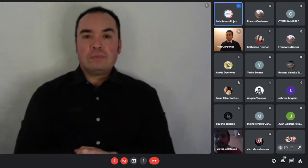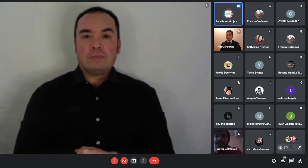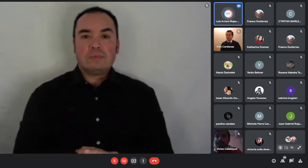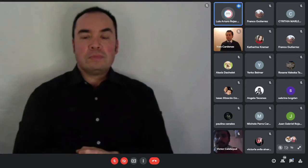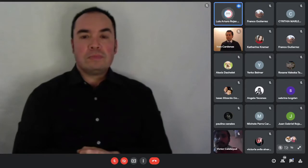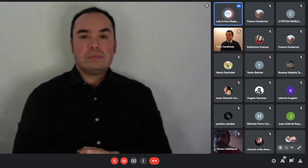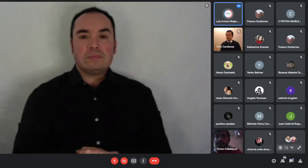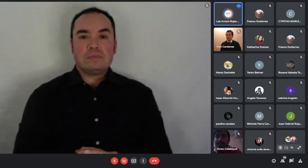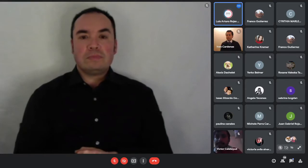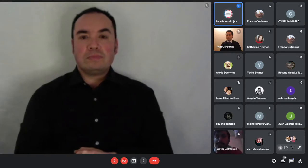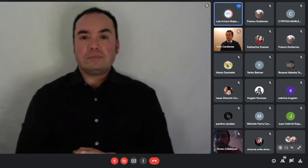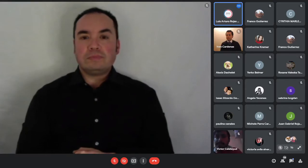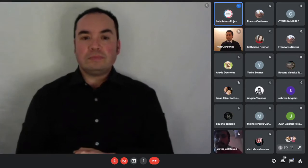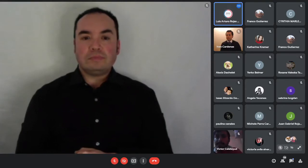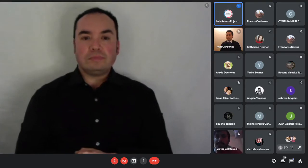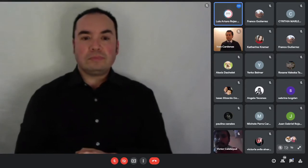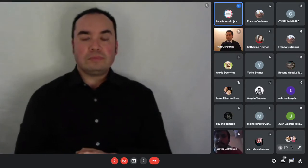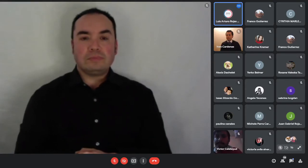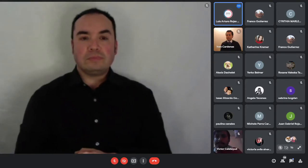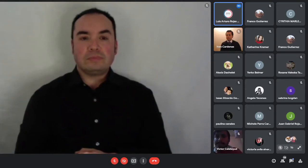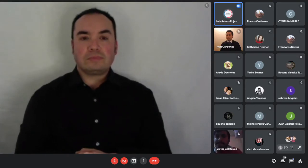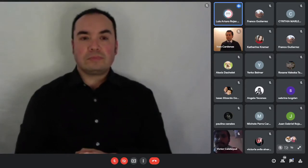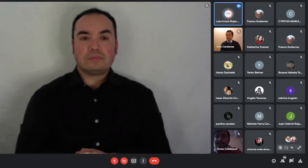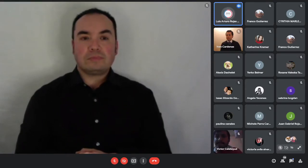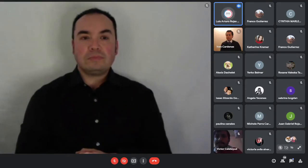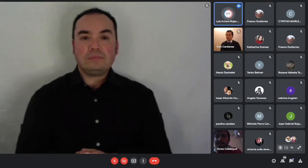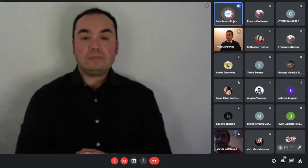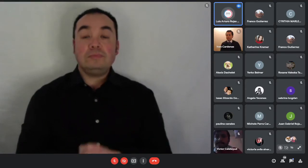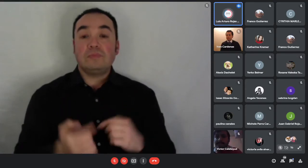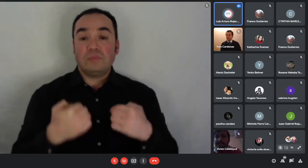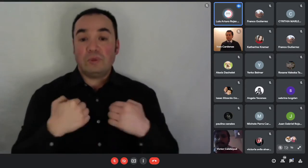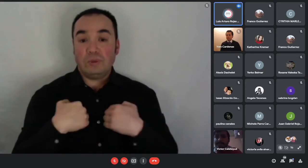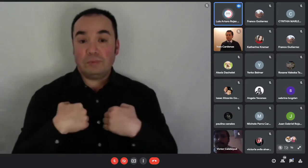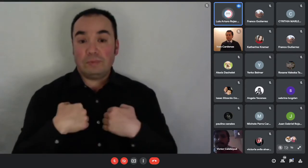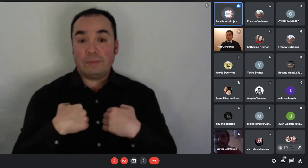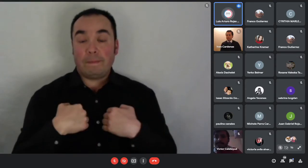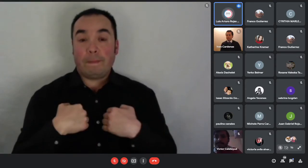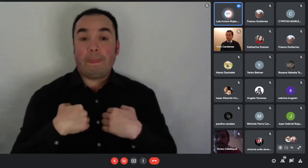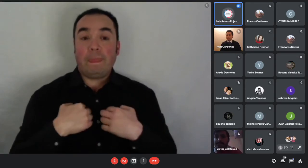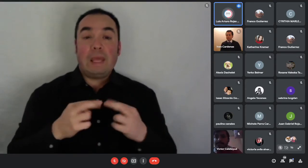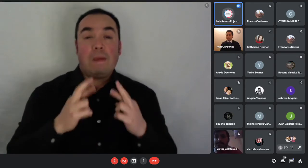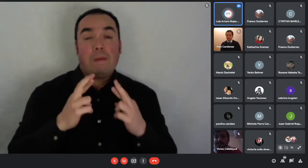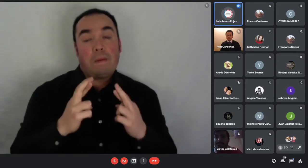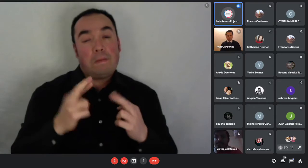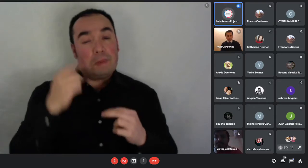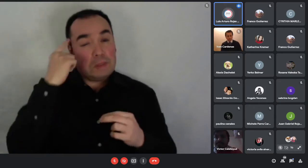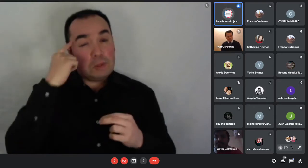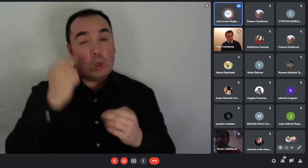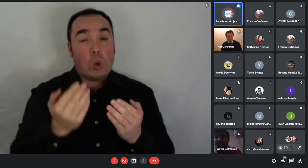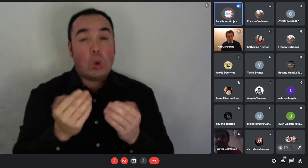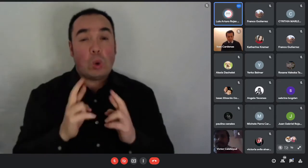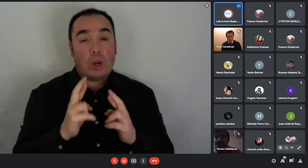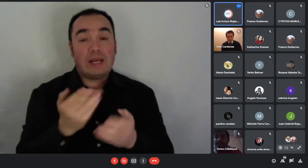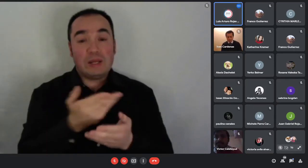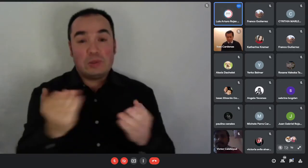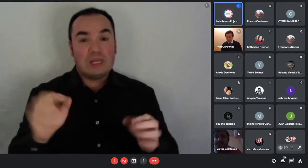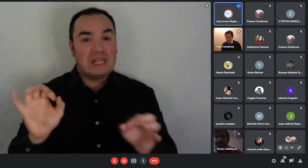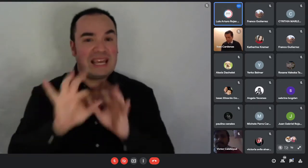Yo espero que les haya quedado más o menos clara esta información. De todas formas hay líneas